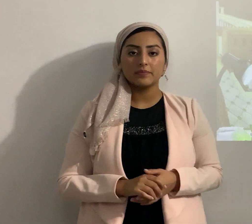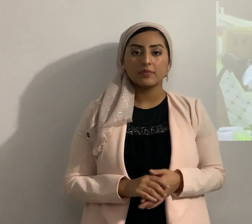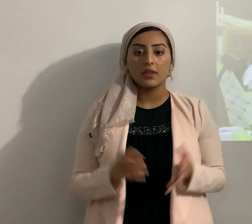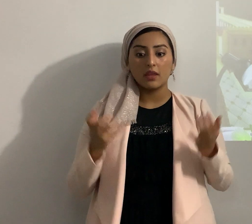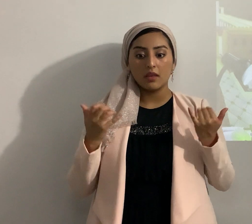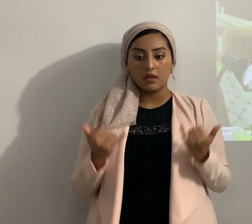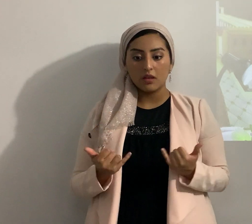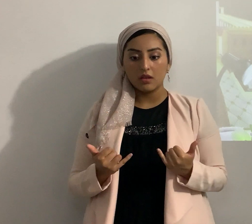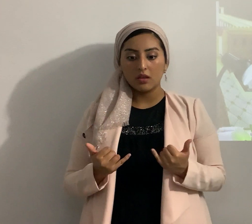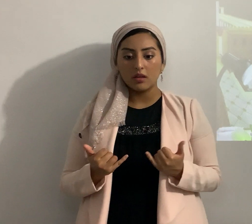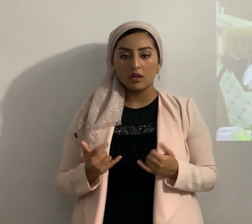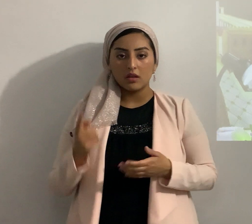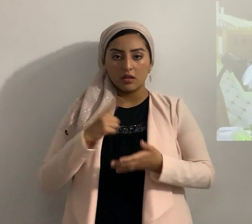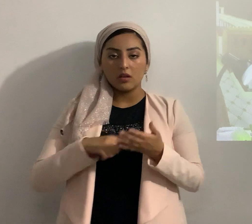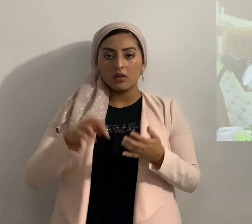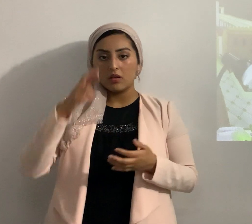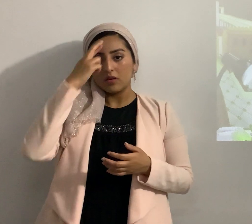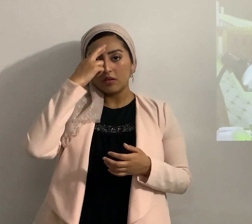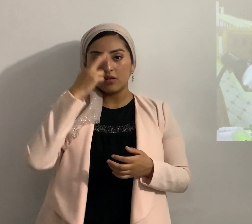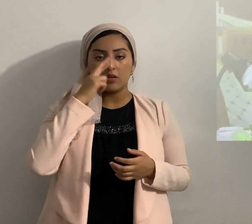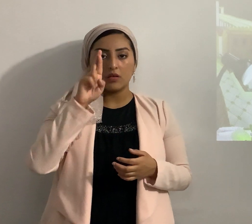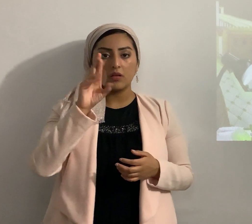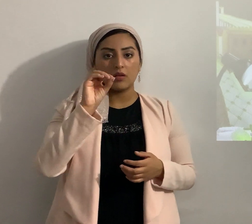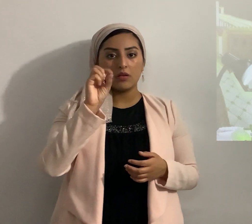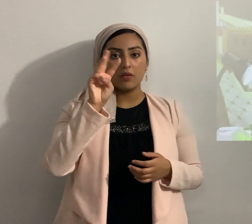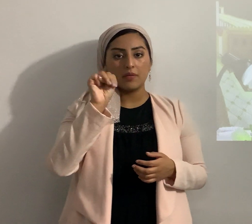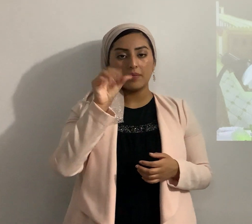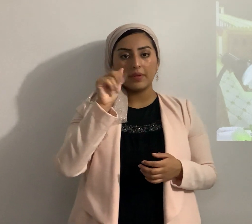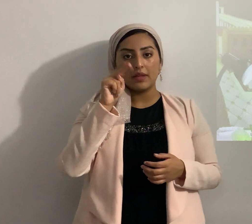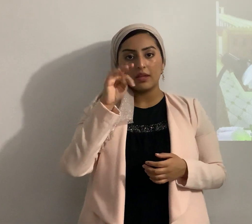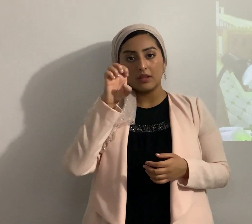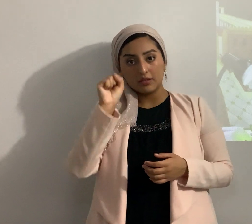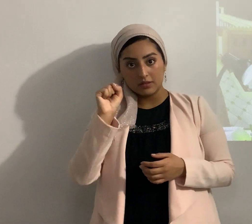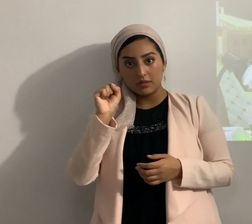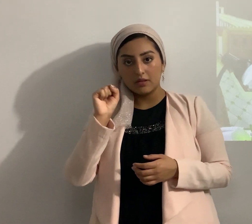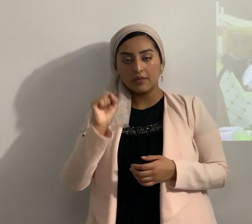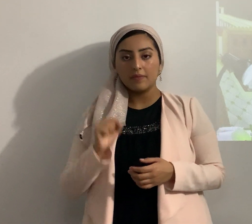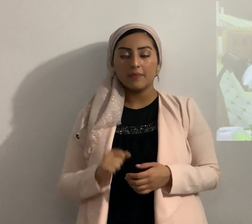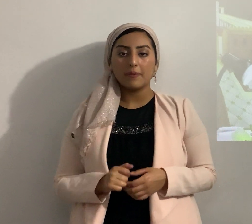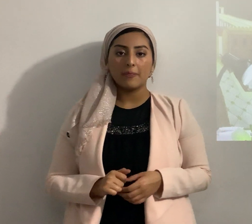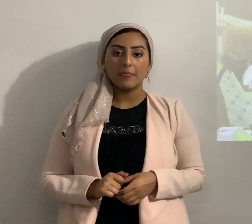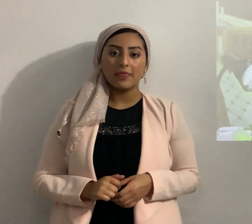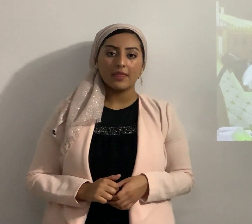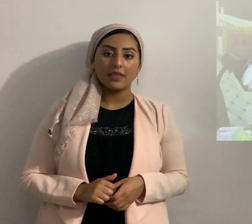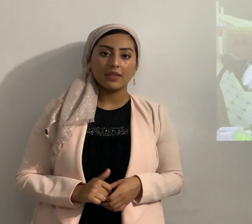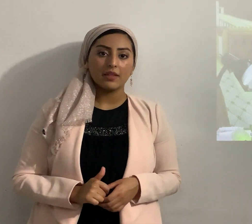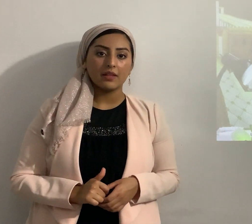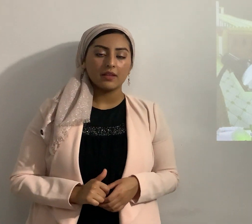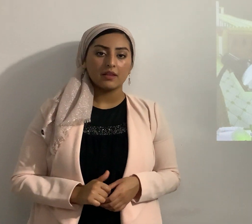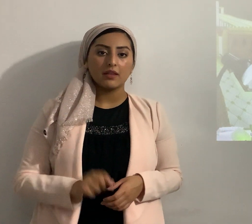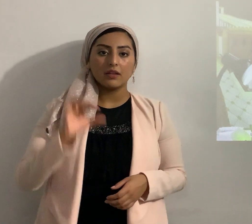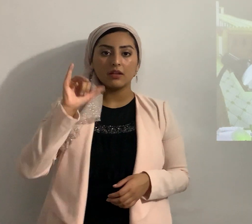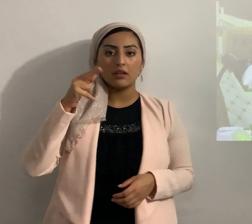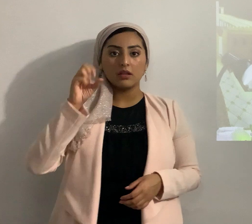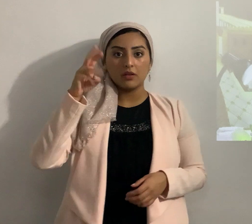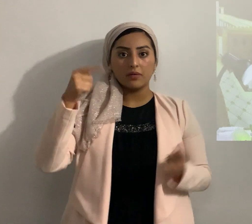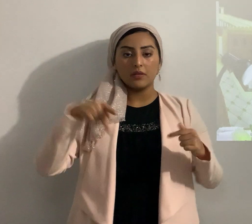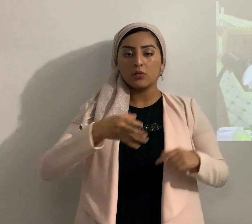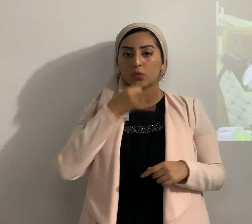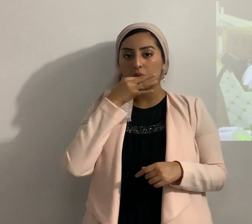vamos a romanos por favor vamos a la carta de los romanos Yahweh viene hermanos Yahweh